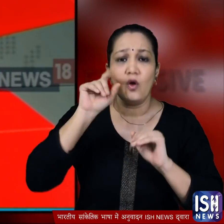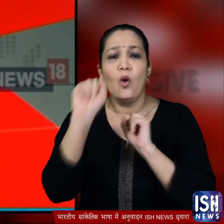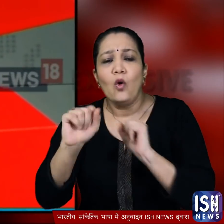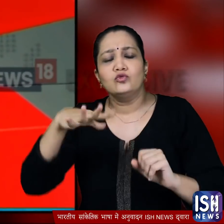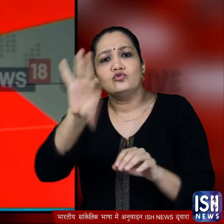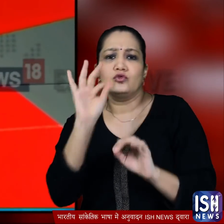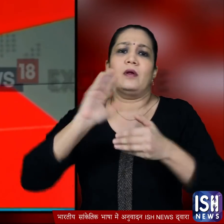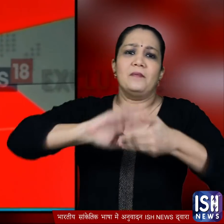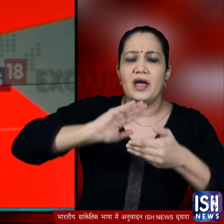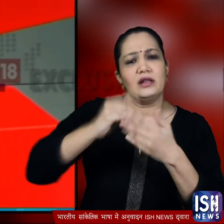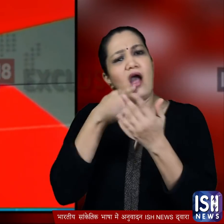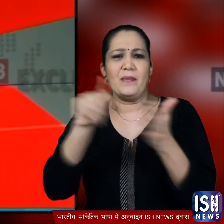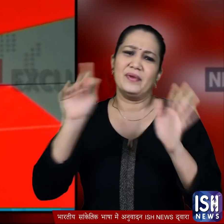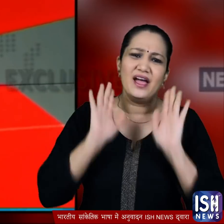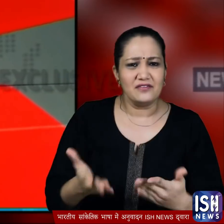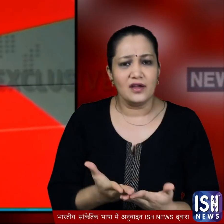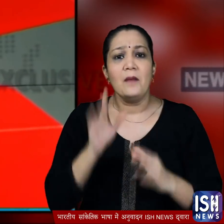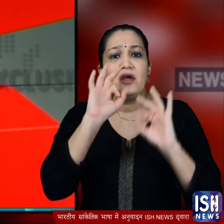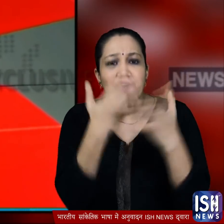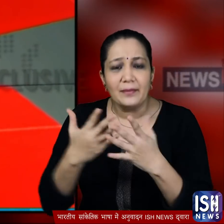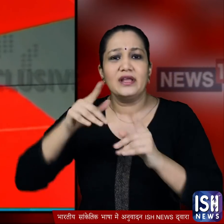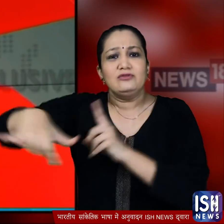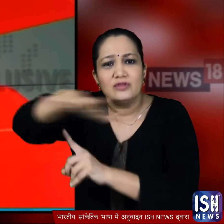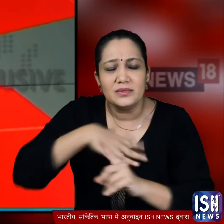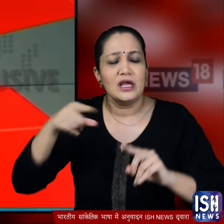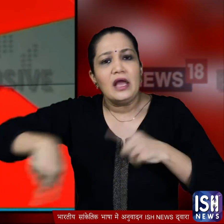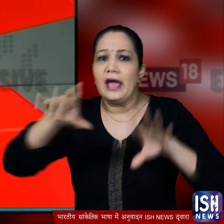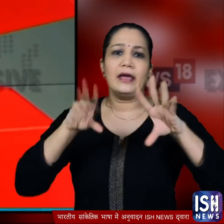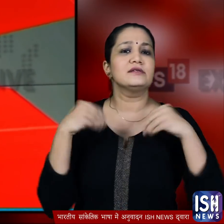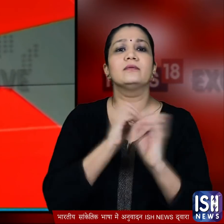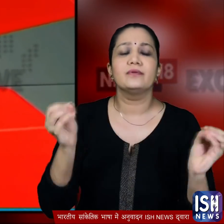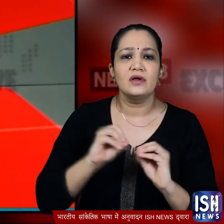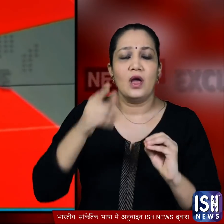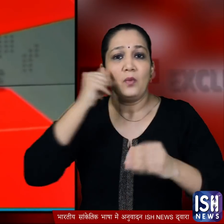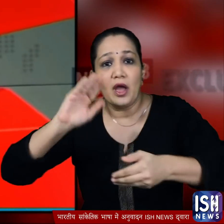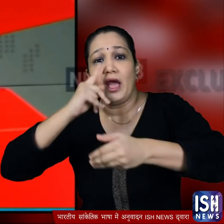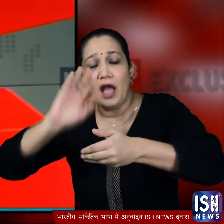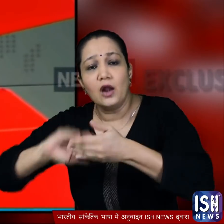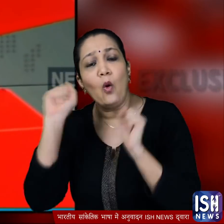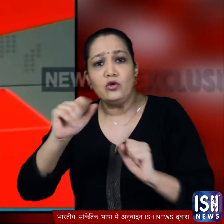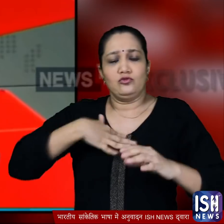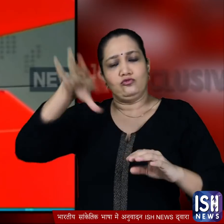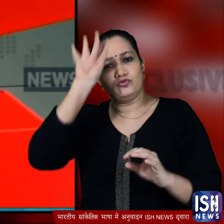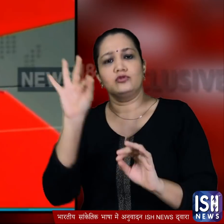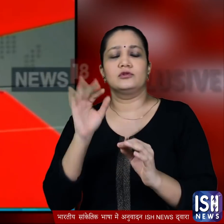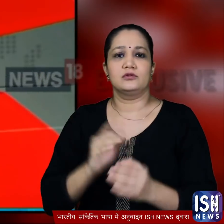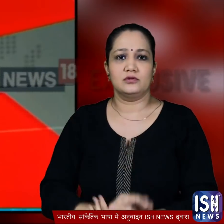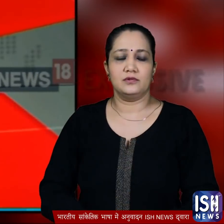को अपनी पसंद से शादी करने की इजाज़त दिता है लेकिन परिवार और समाज के गले ये बात नहीं उतरती कि कोई लड़का या लड़की अपनी मर्जी से शादी करने